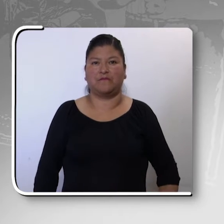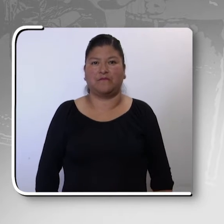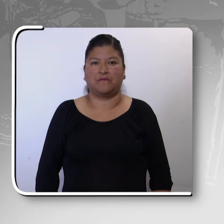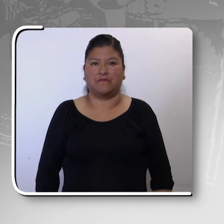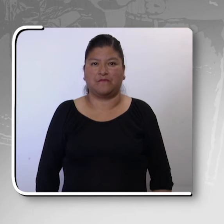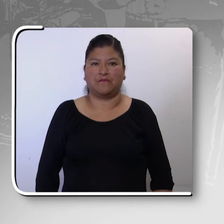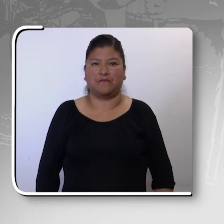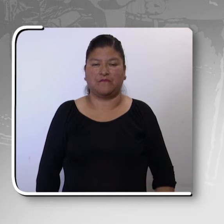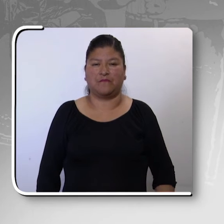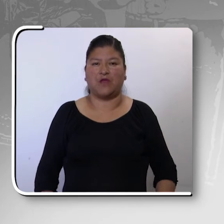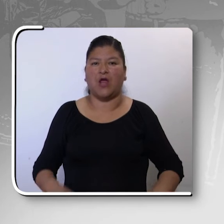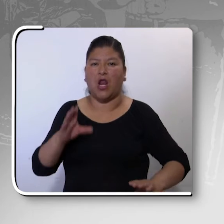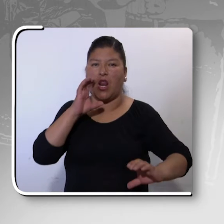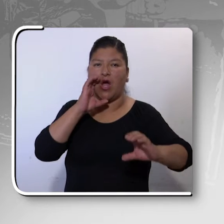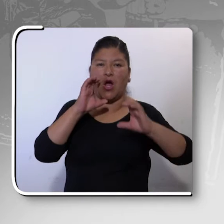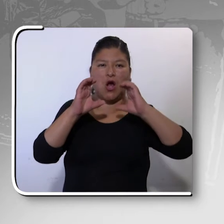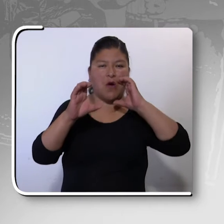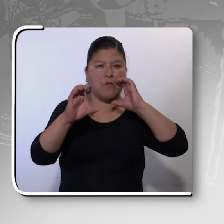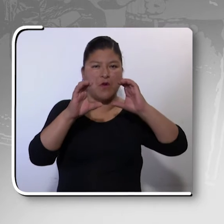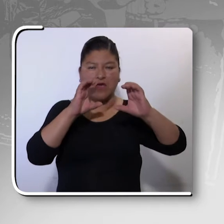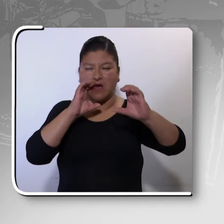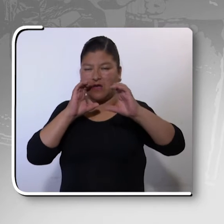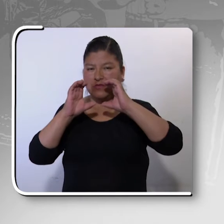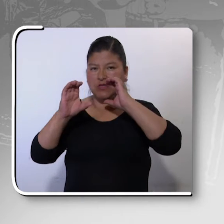lo comunicacional,